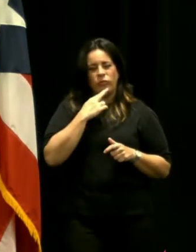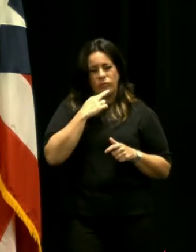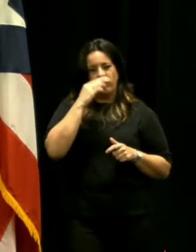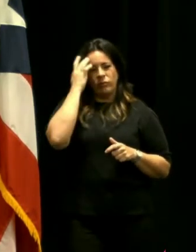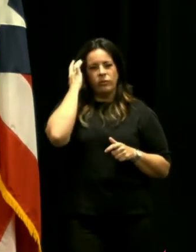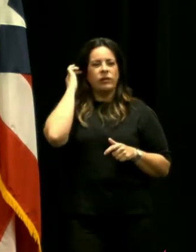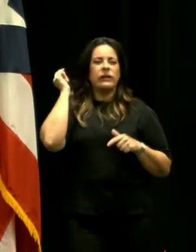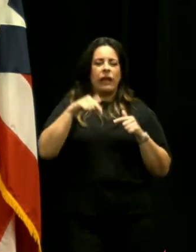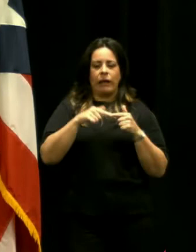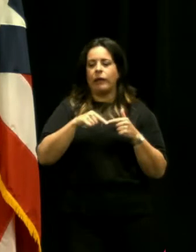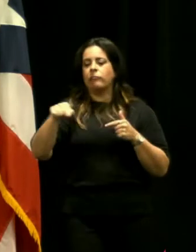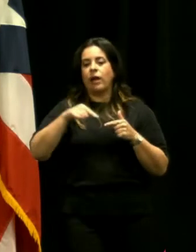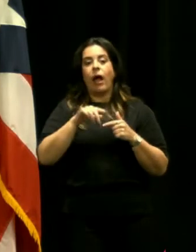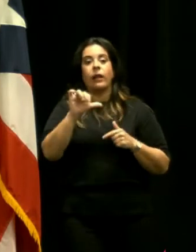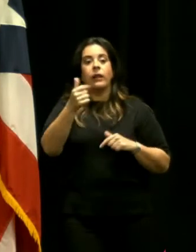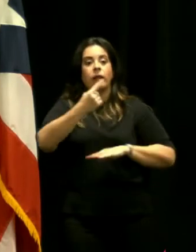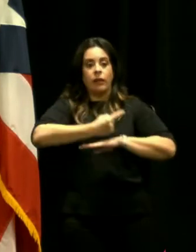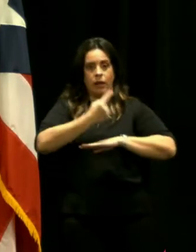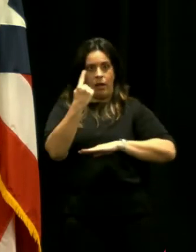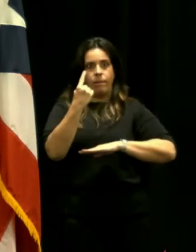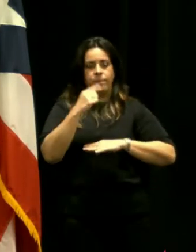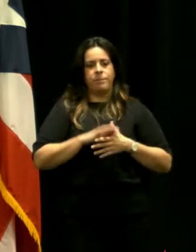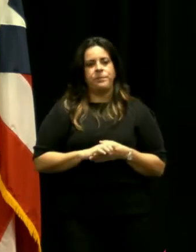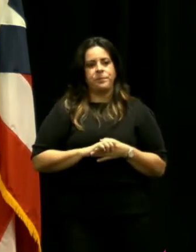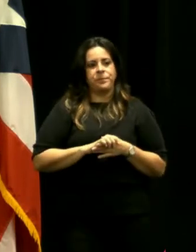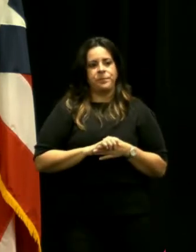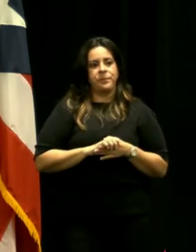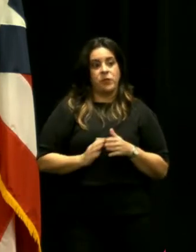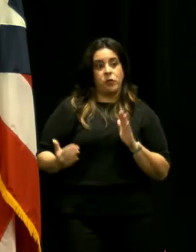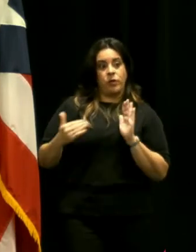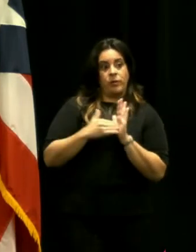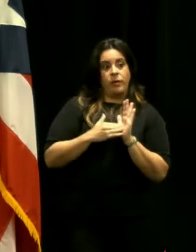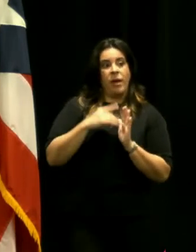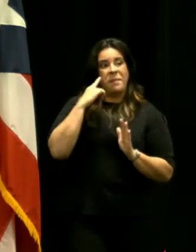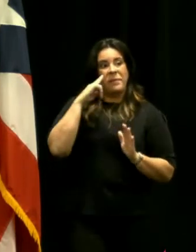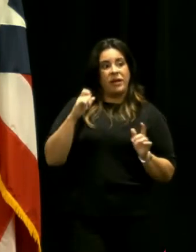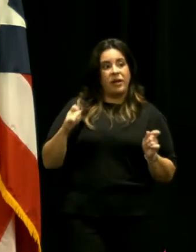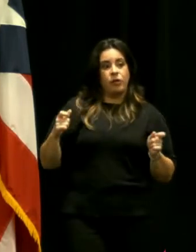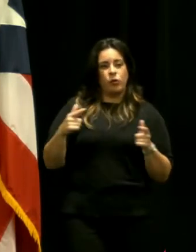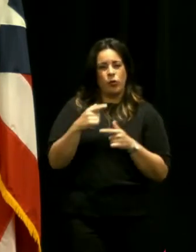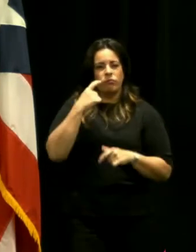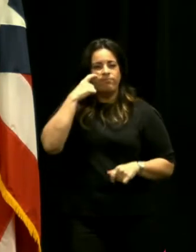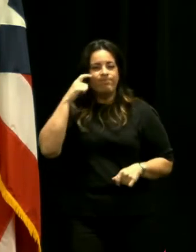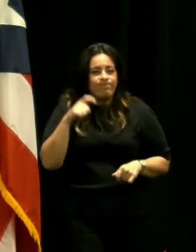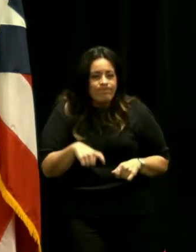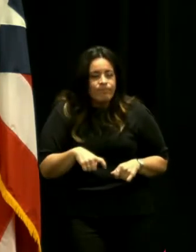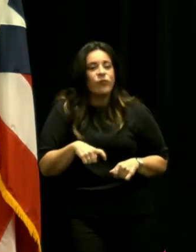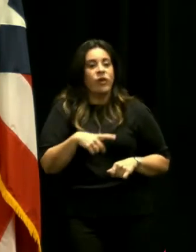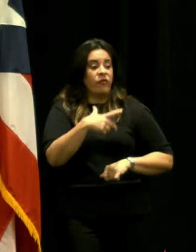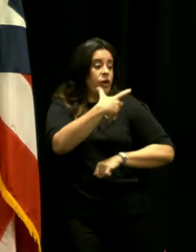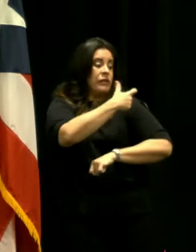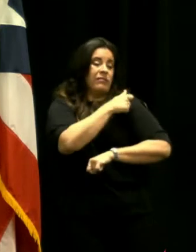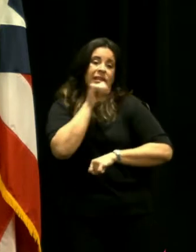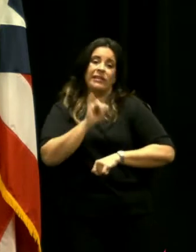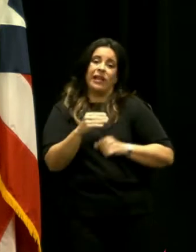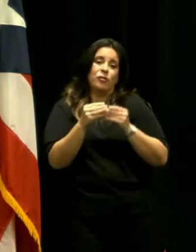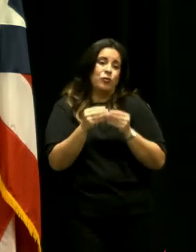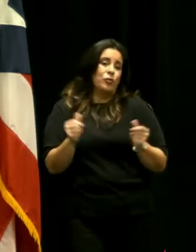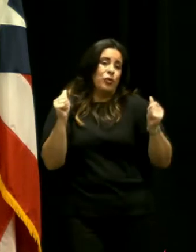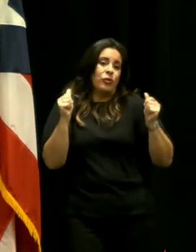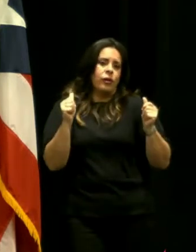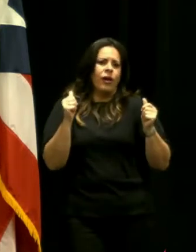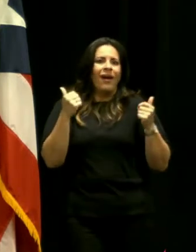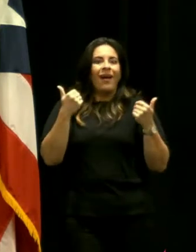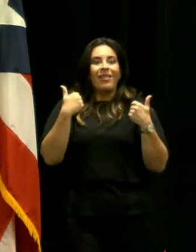a unos 10 días y nuevamente es para que todos se den cuenta que la vacunación es la solución tenemos